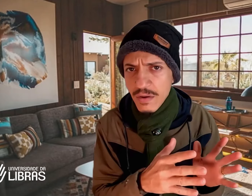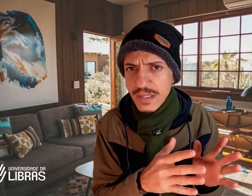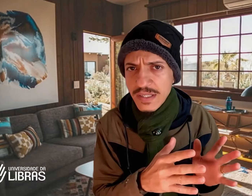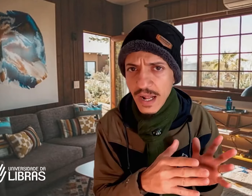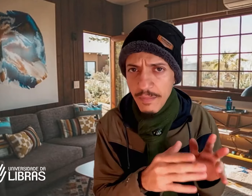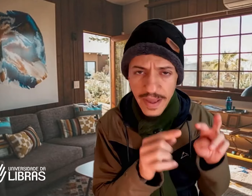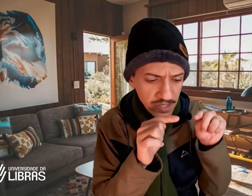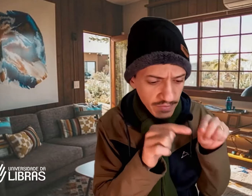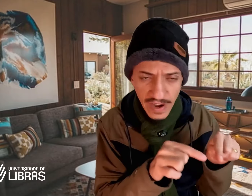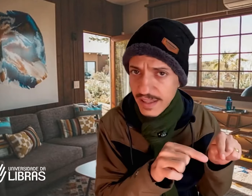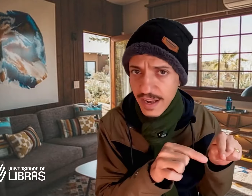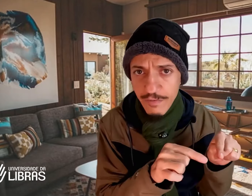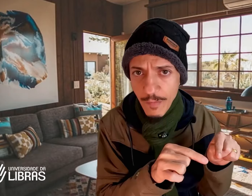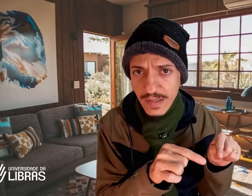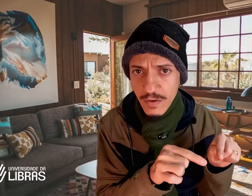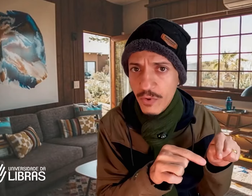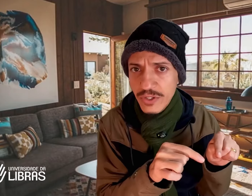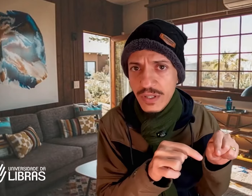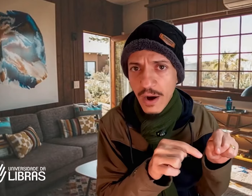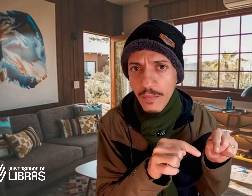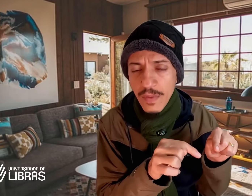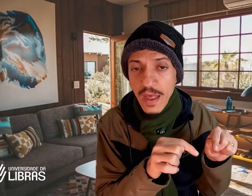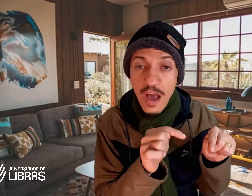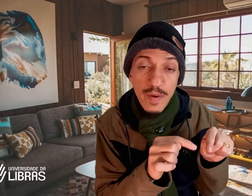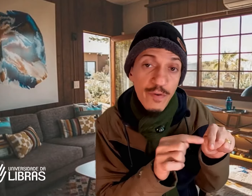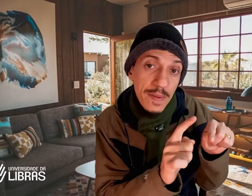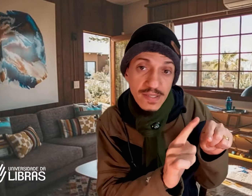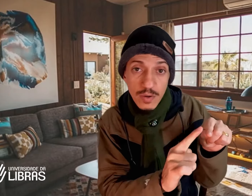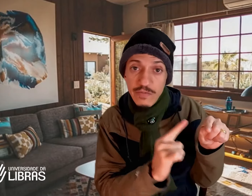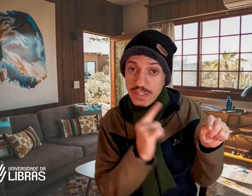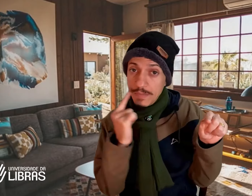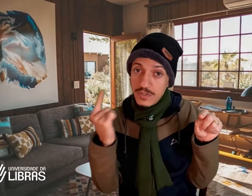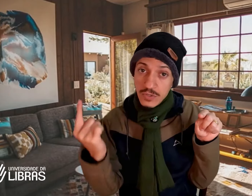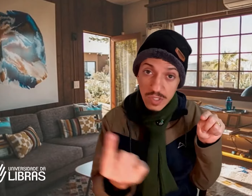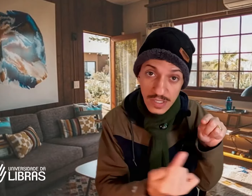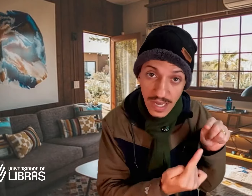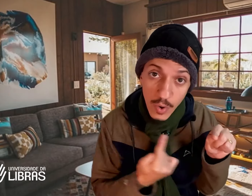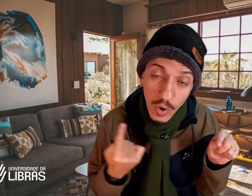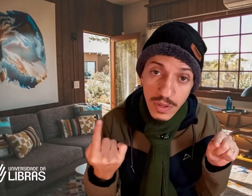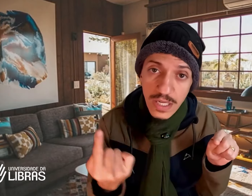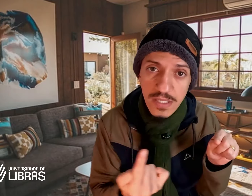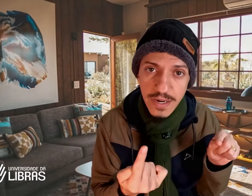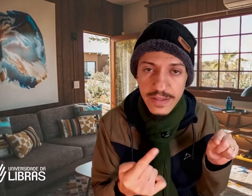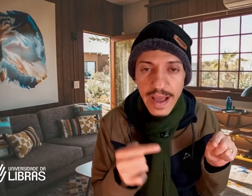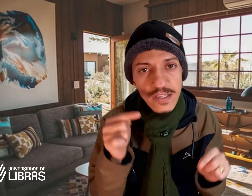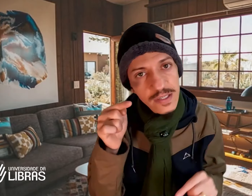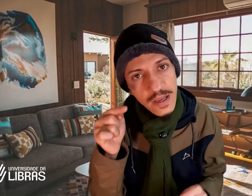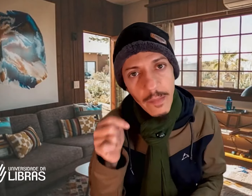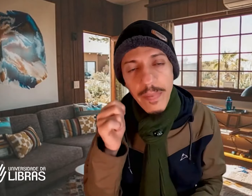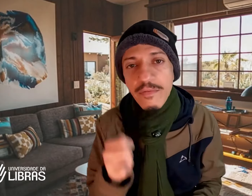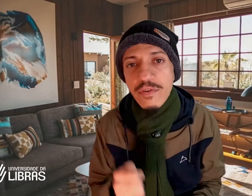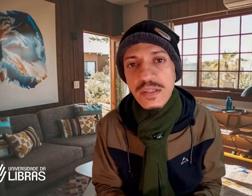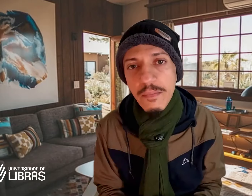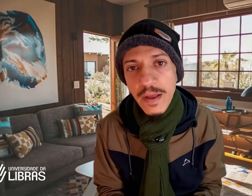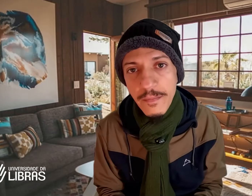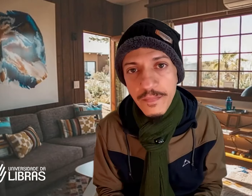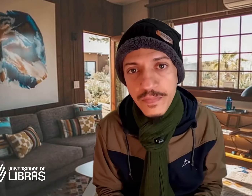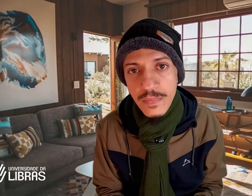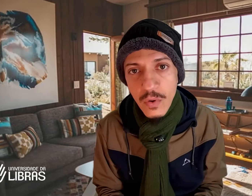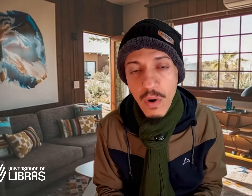necessariamente vai ter informação no edital. É uma informação que você precisa utilizar outras estratégias para você saber qual